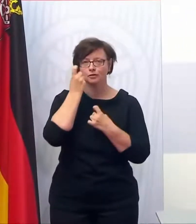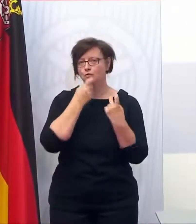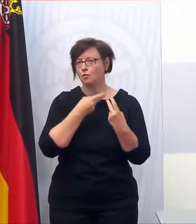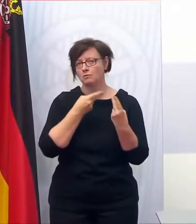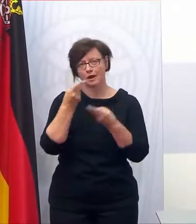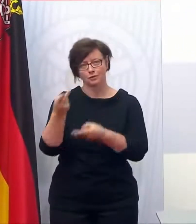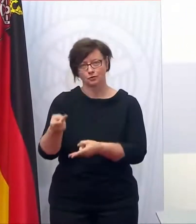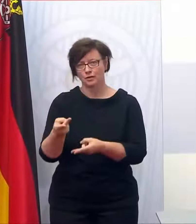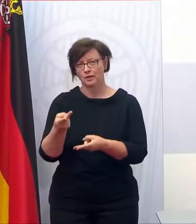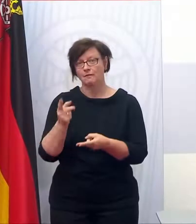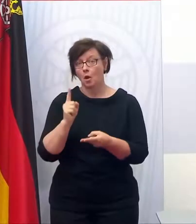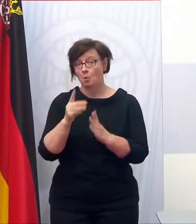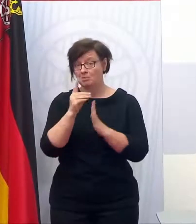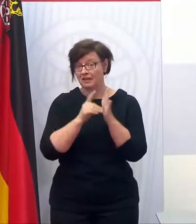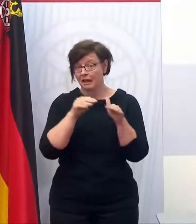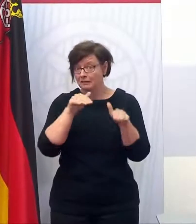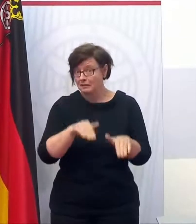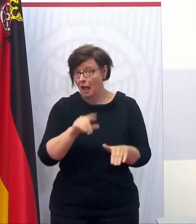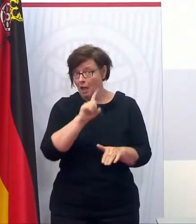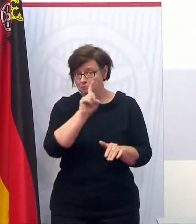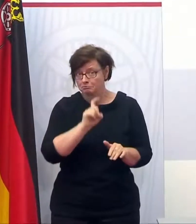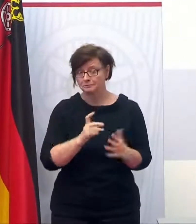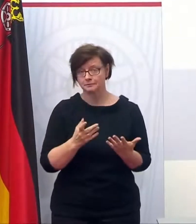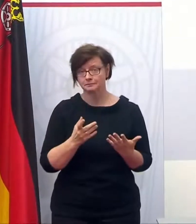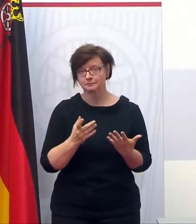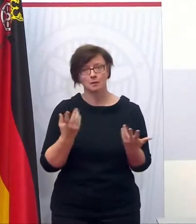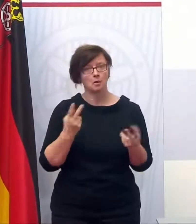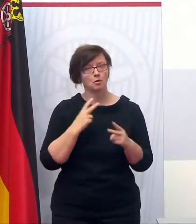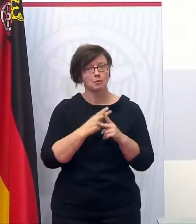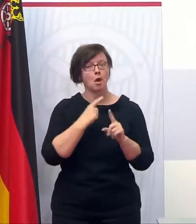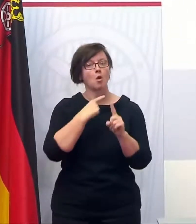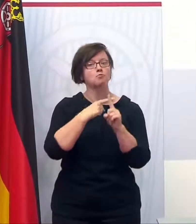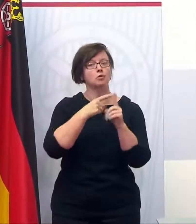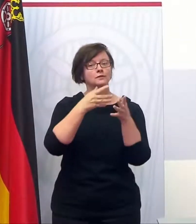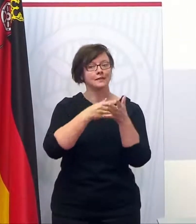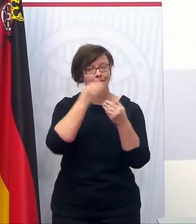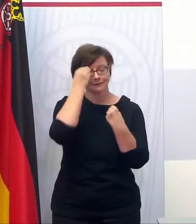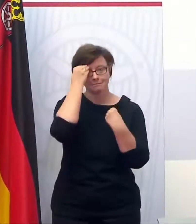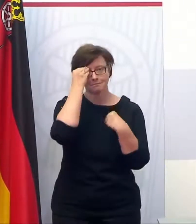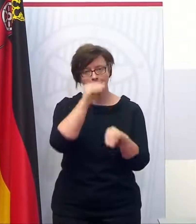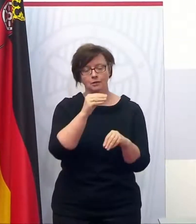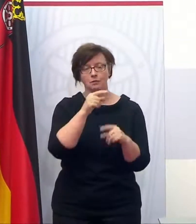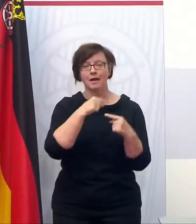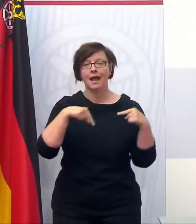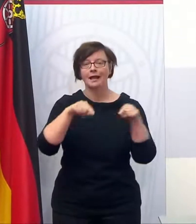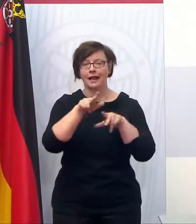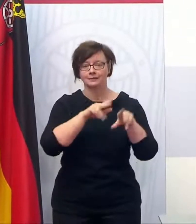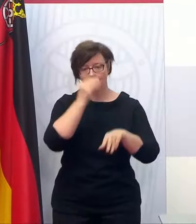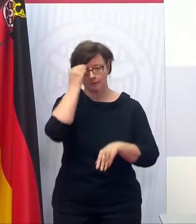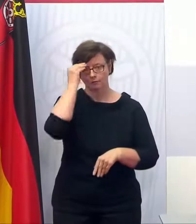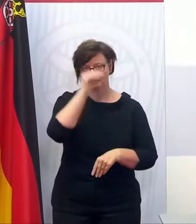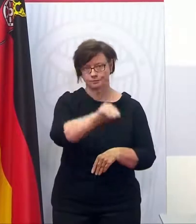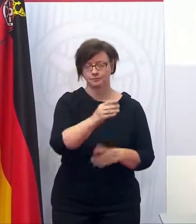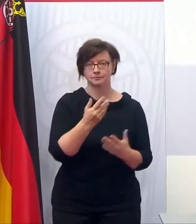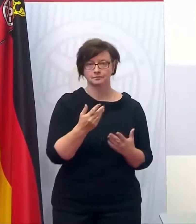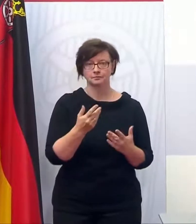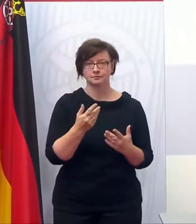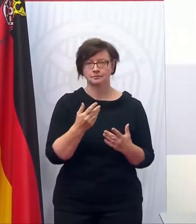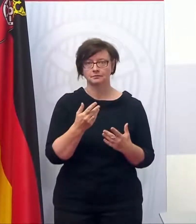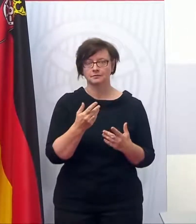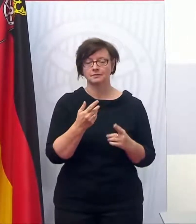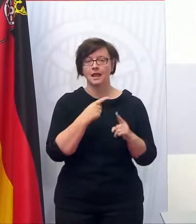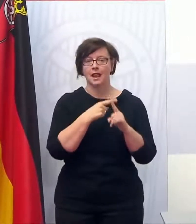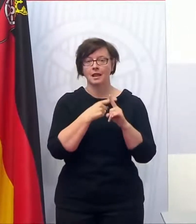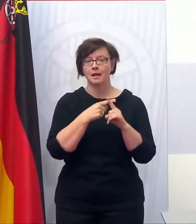Nachzuliefern, ob die vorhanden sind. Ansonsten laufen die Positiv-Test-Meldungen bei den Kreisverwaltungen auf. Und zwar schon die positiven